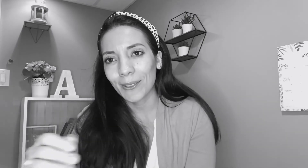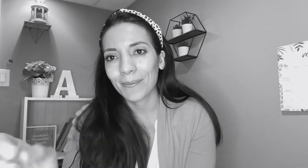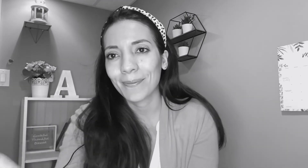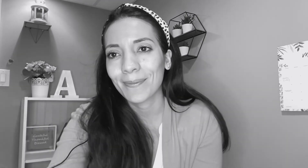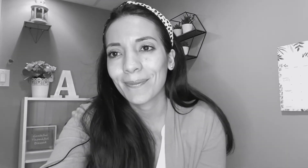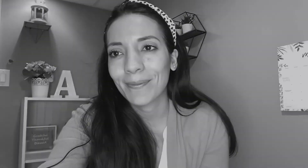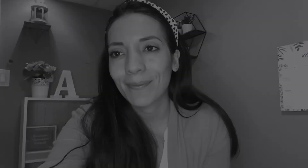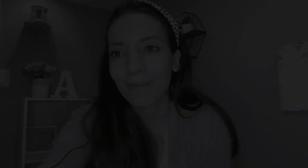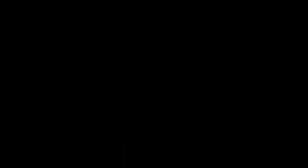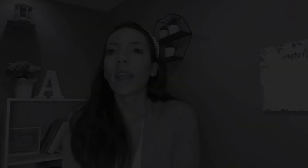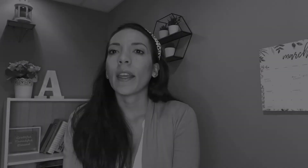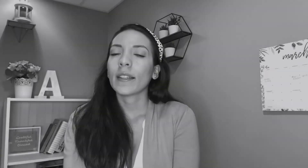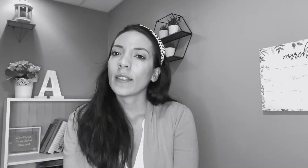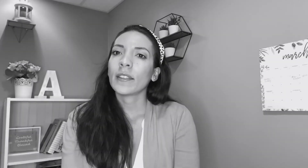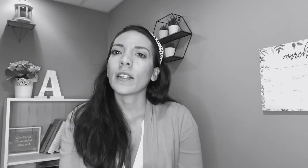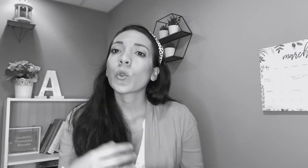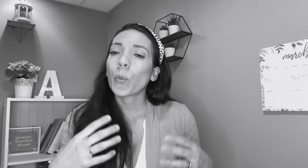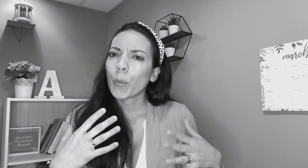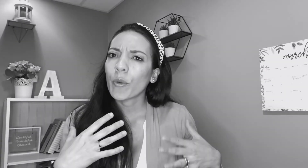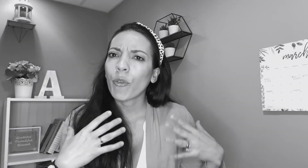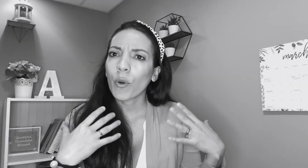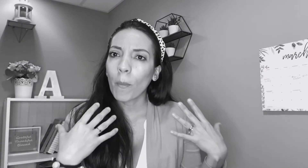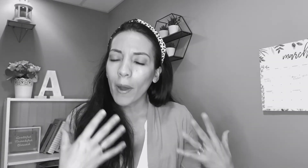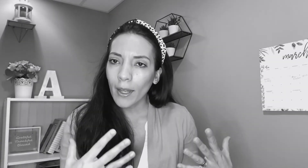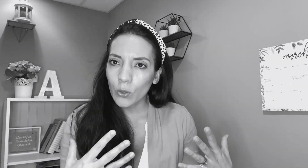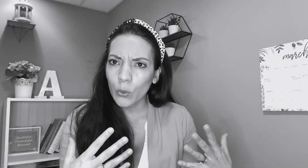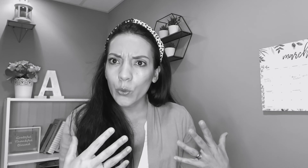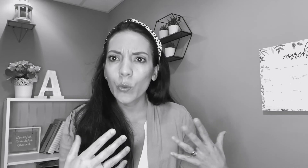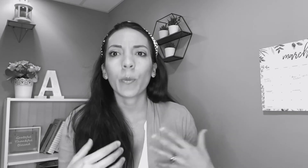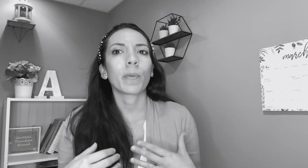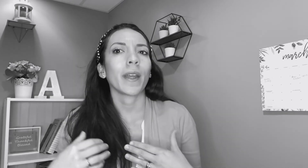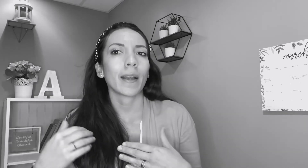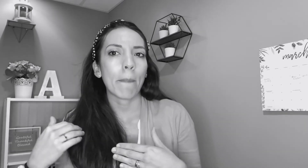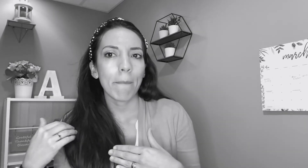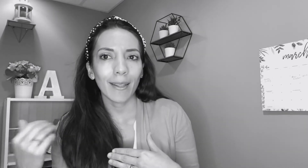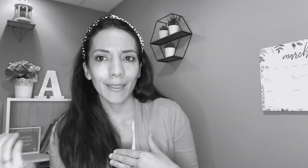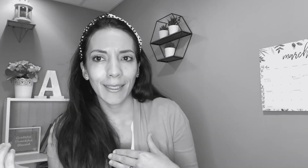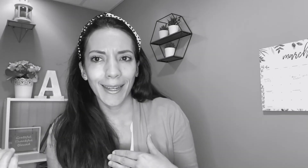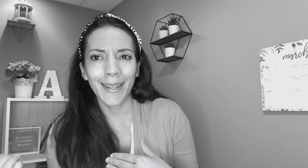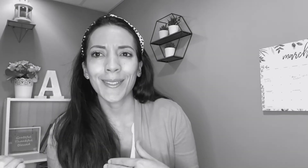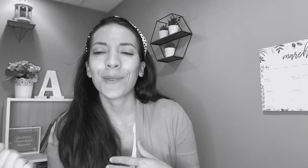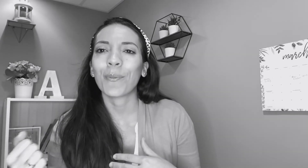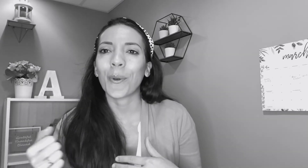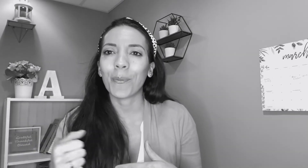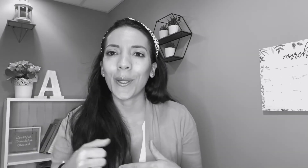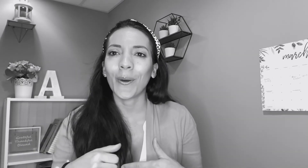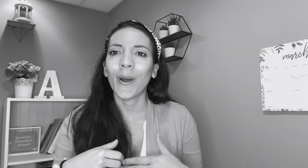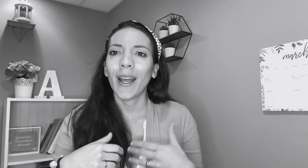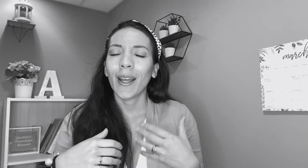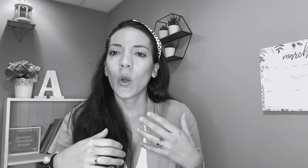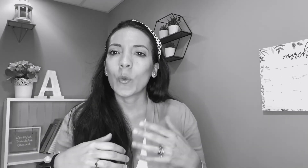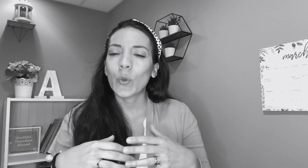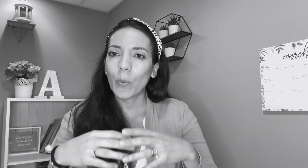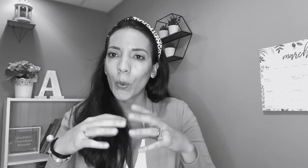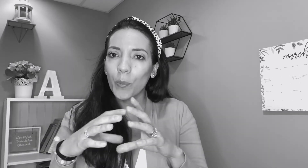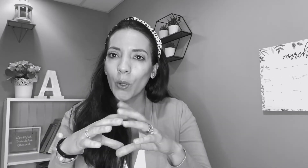que tiene su propio formato su propia gramática su propio como su propio